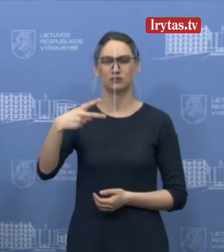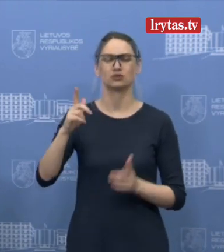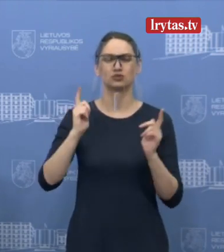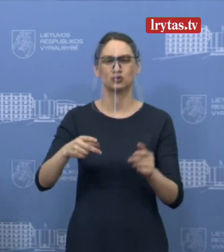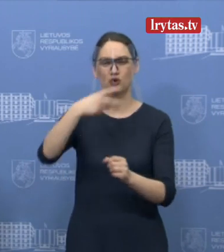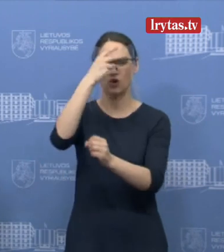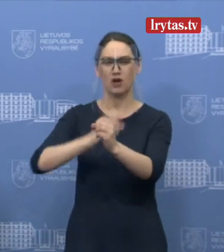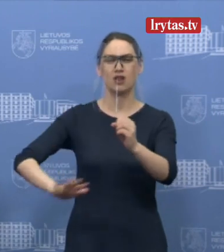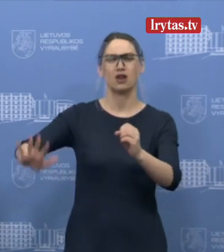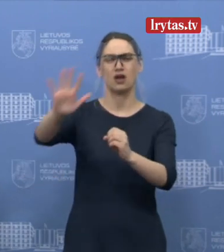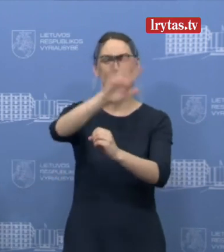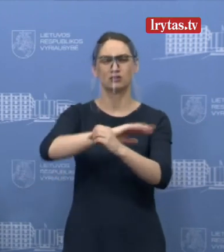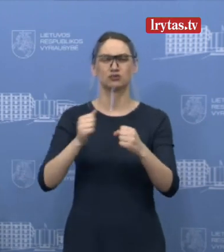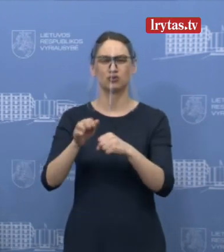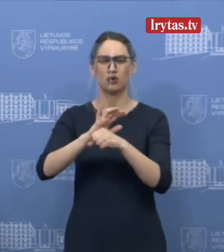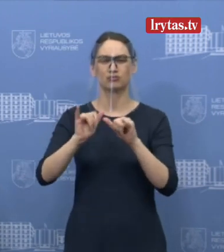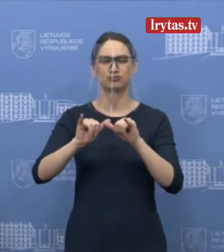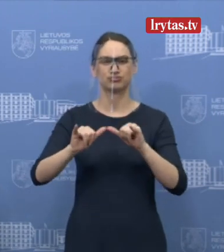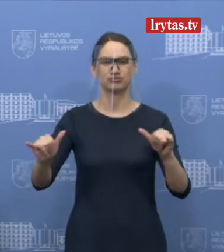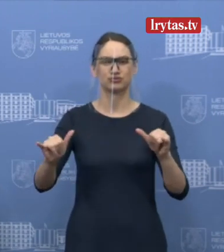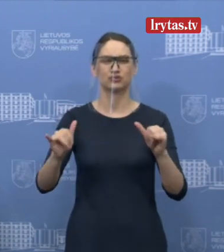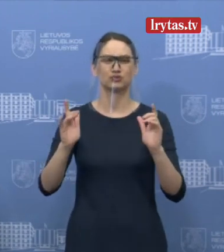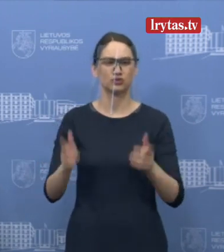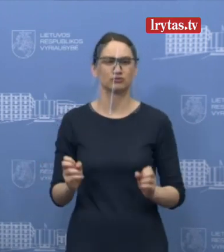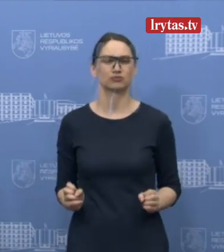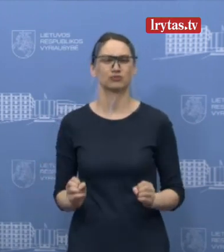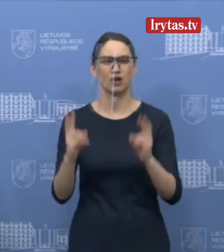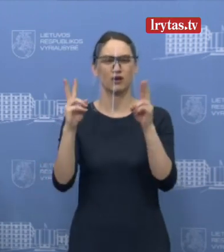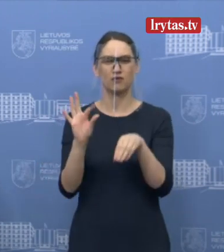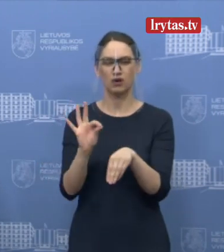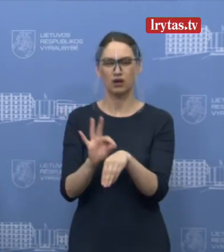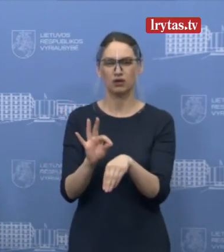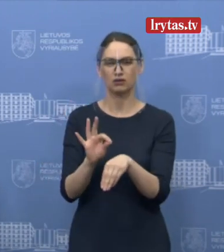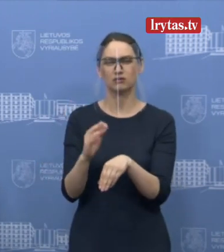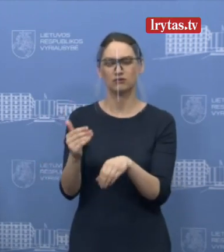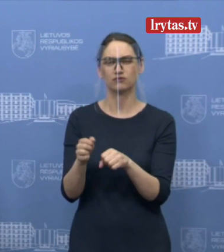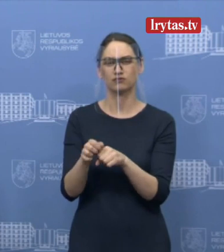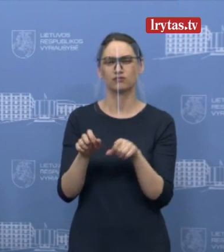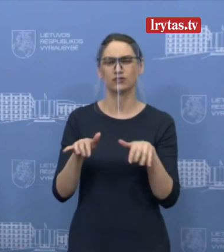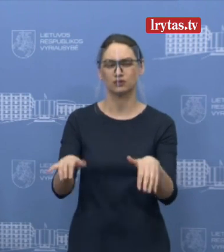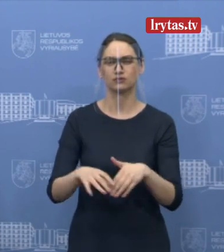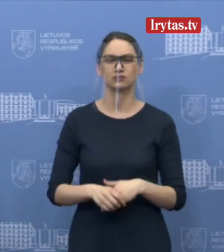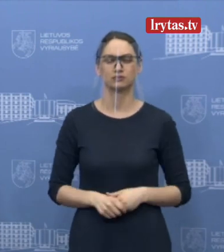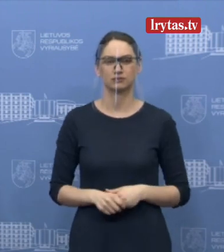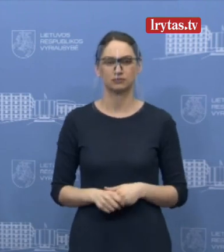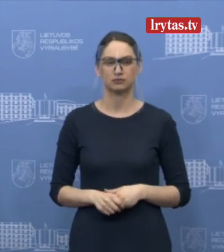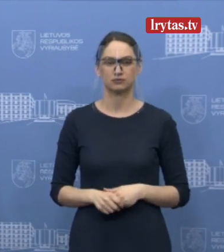Lietuvoje yra įtint pavalingas. Ministerija